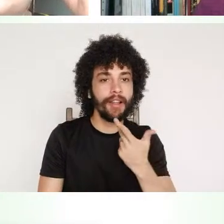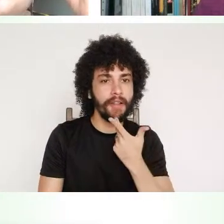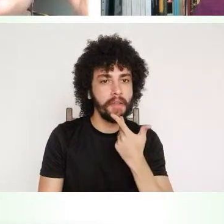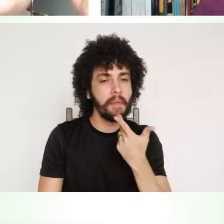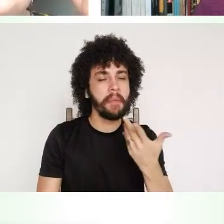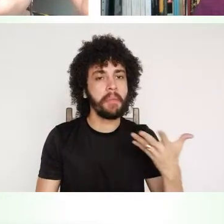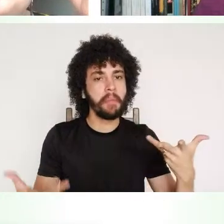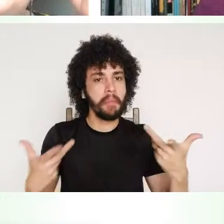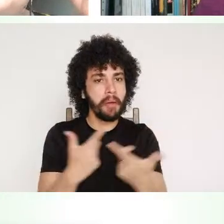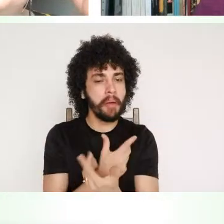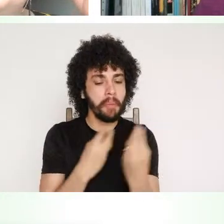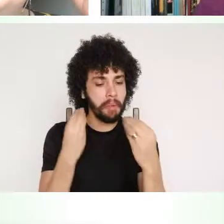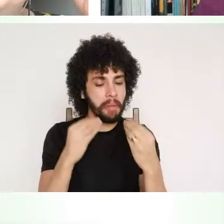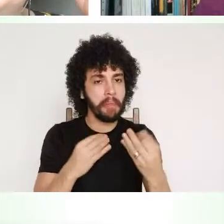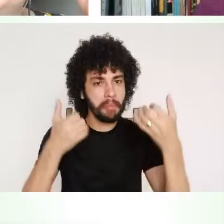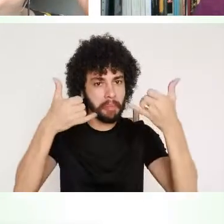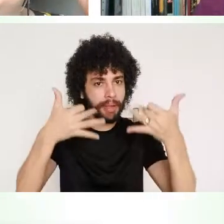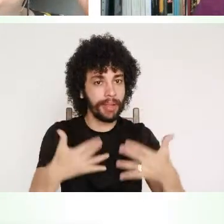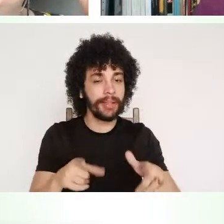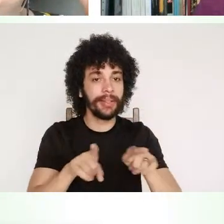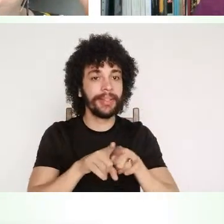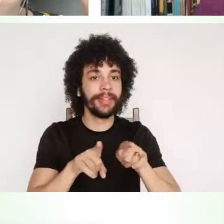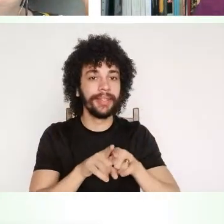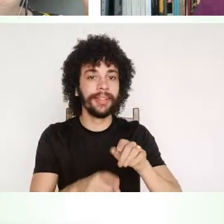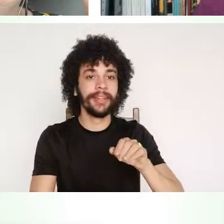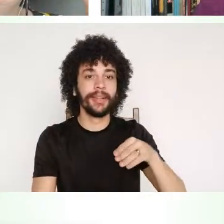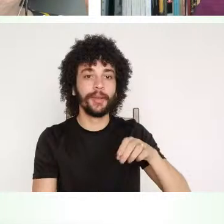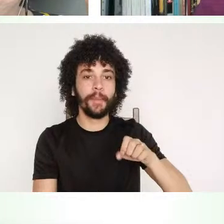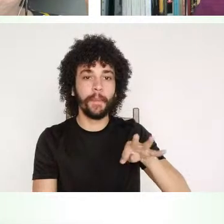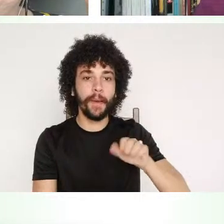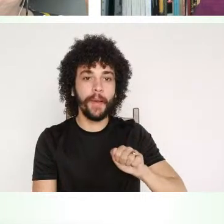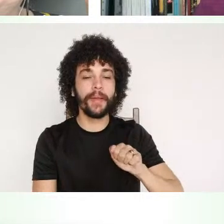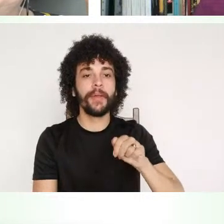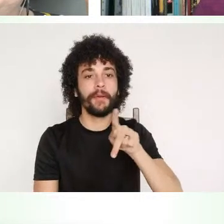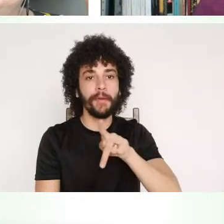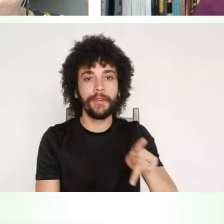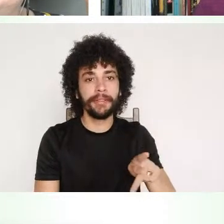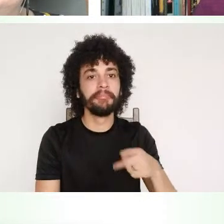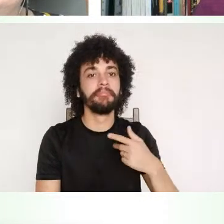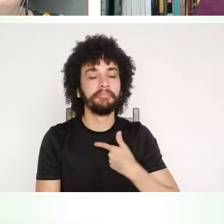o professor Carlos Monte fala ótima fala da professora Edilza,